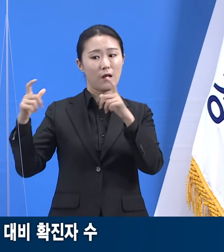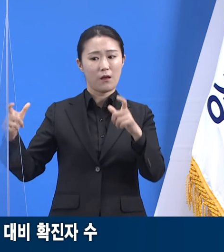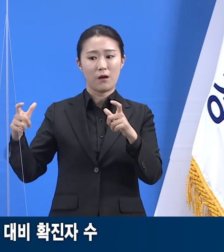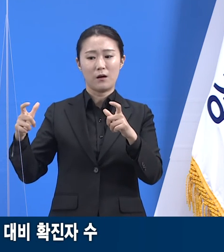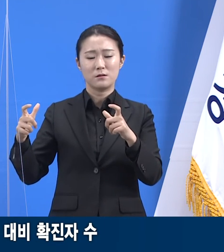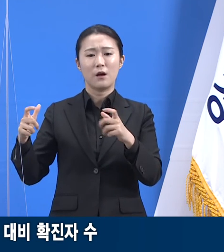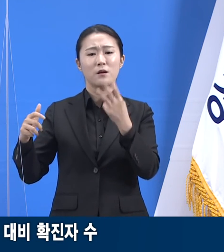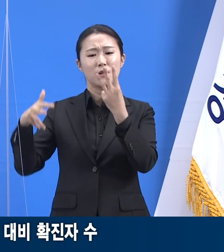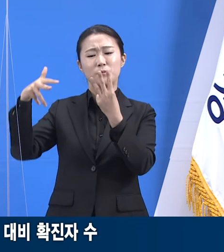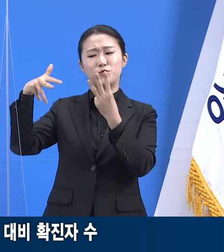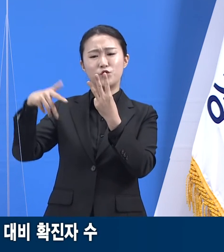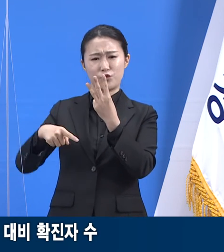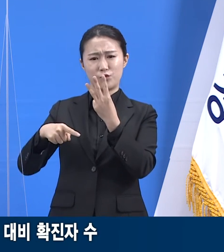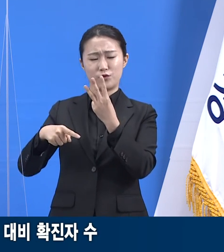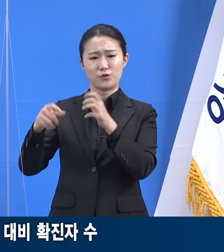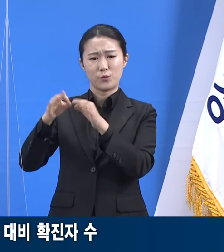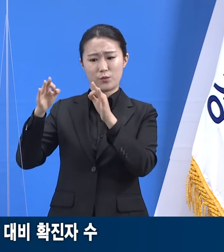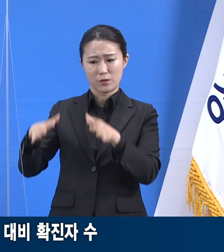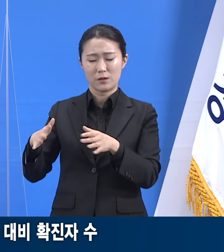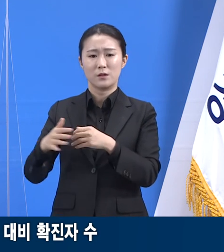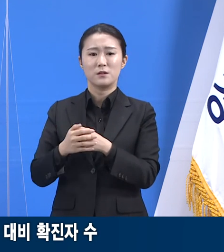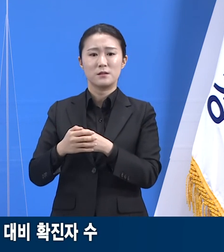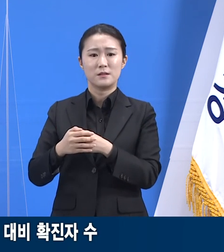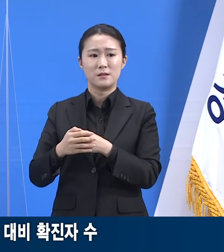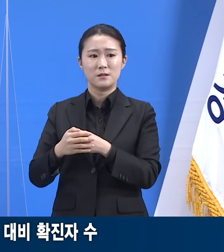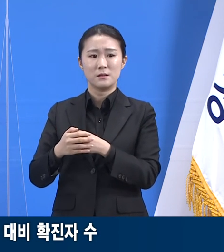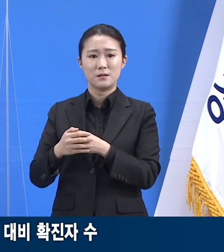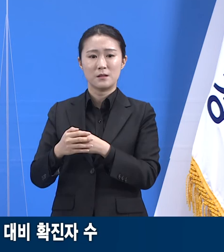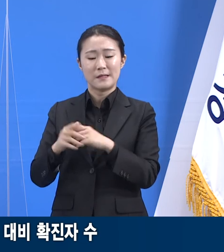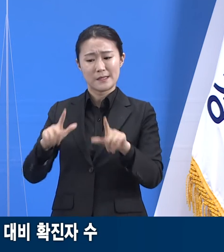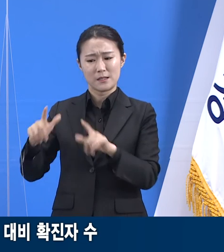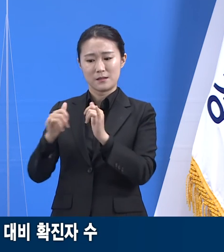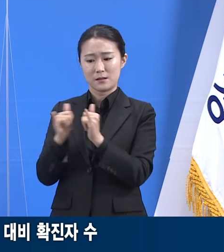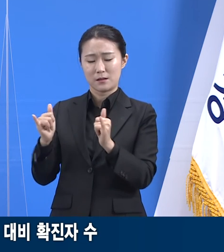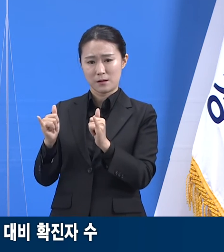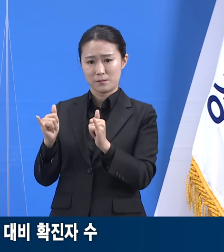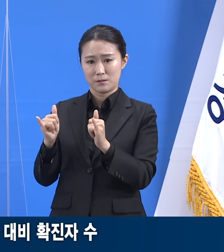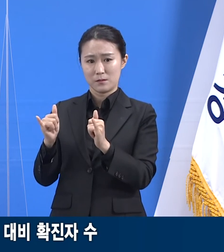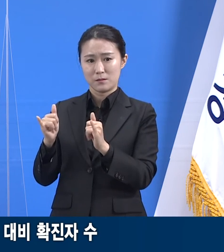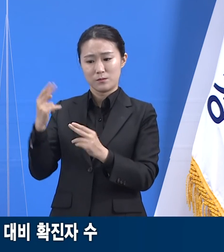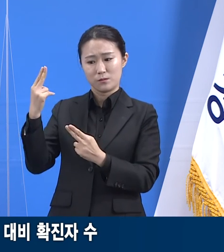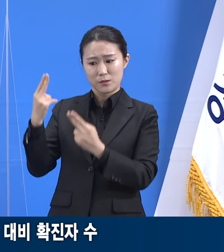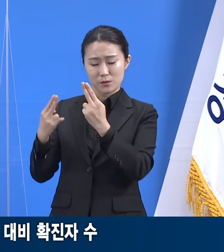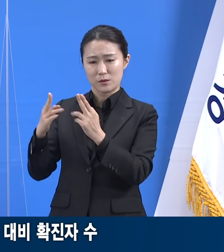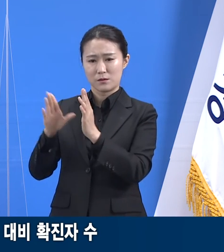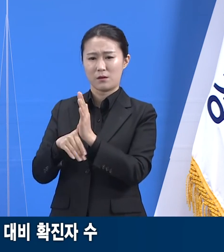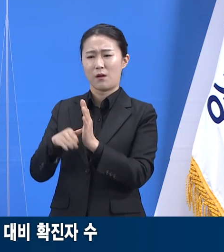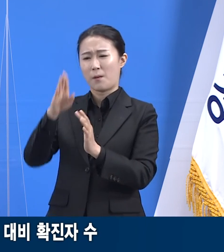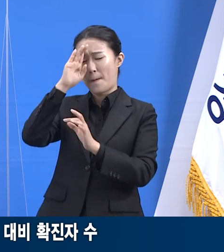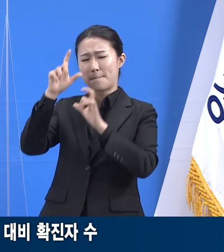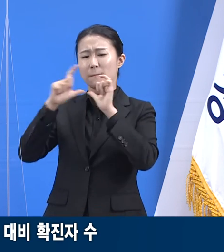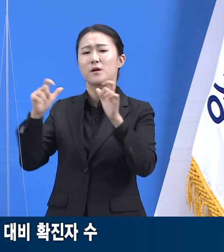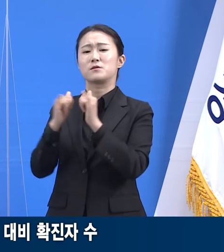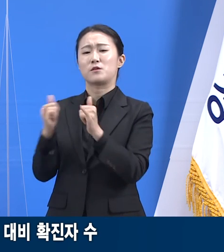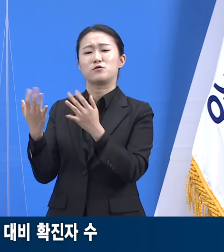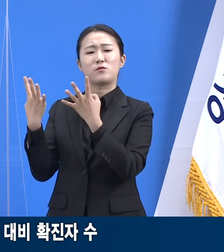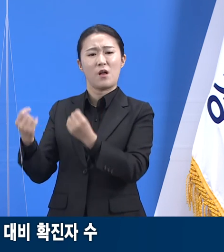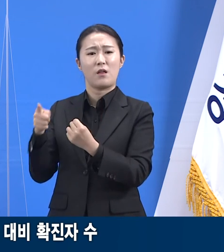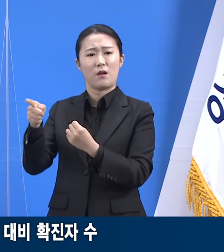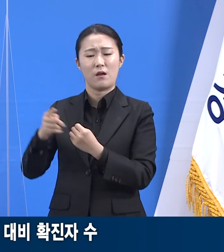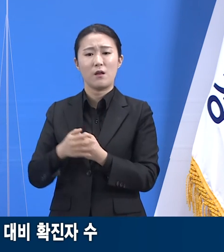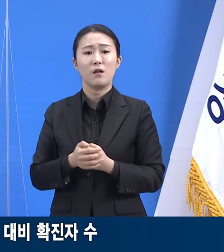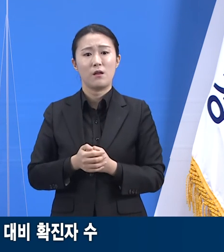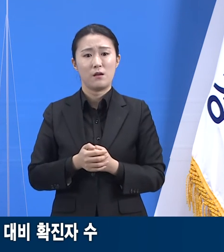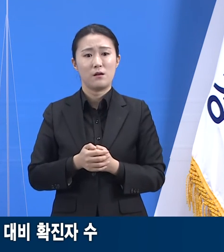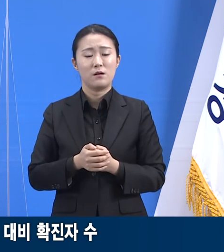연속 인구수 대비 확진자 숫자가 도내에서 제일 많습니다. 도내 31개 시군 중 지난 일주일간